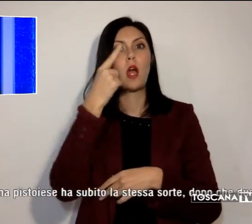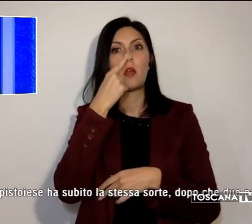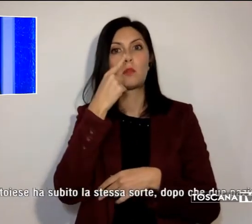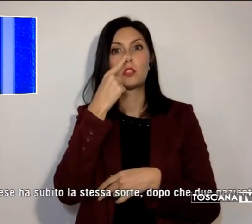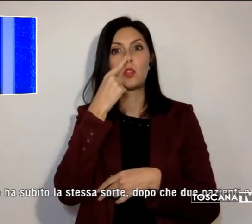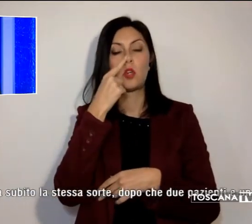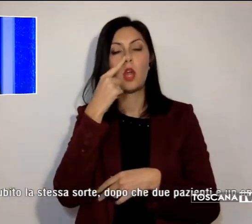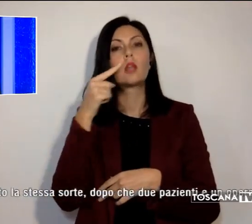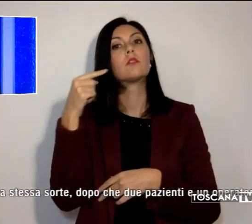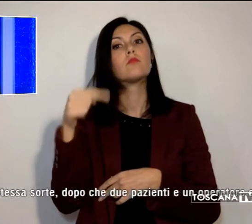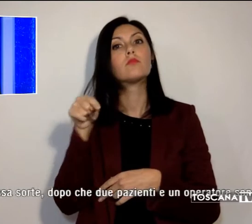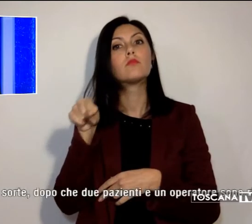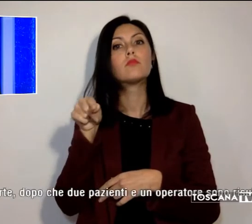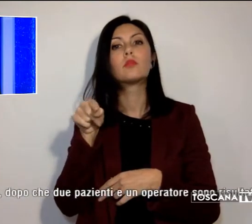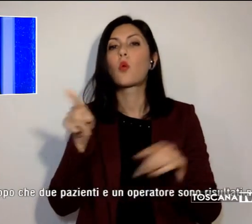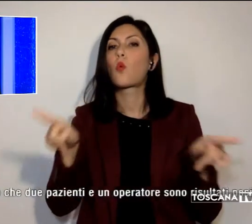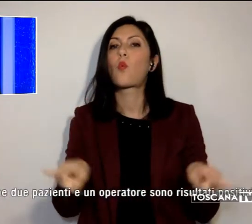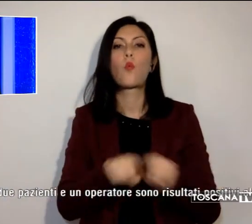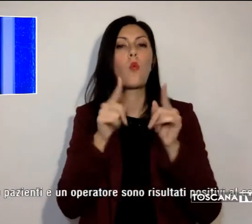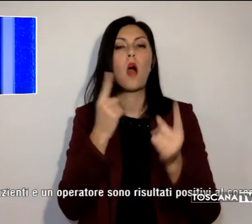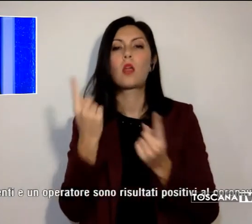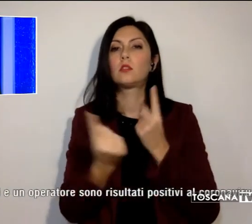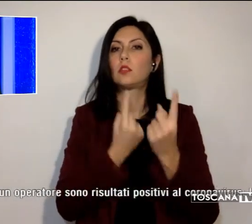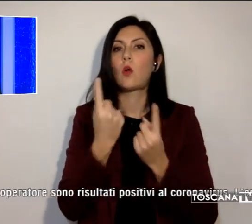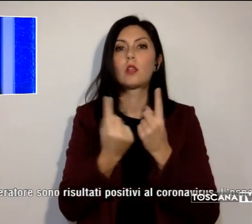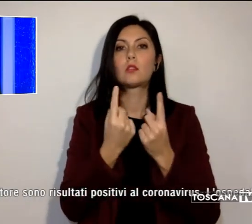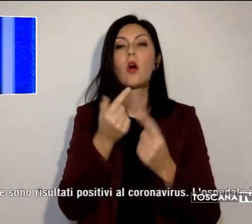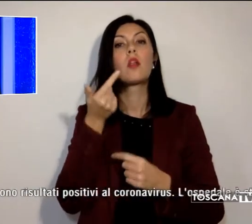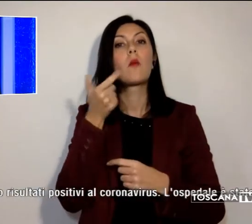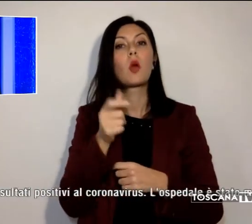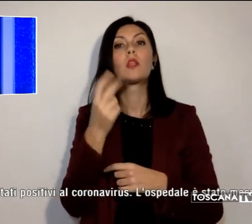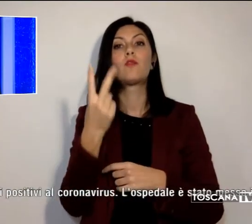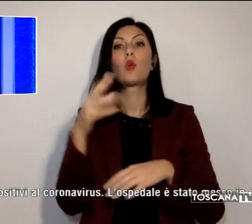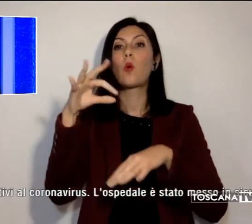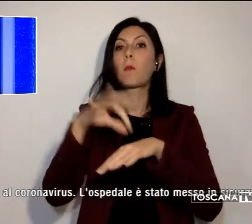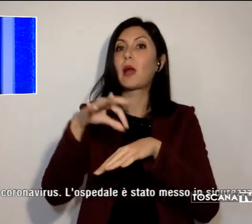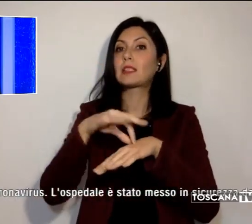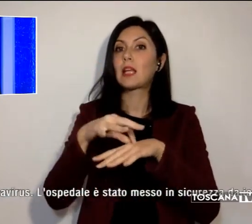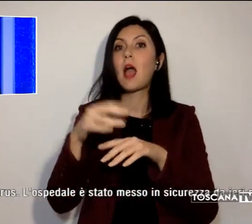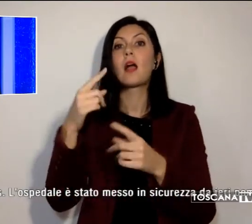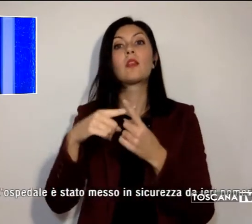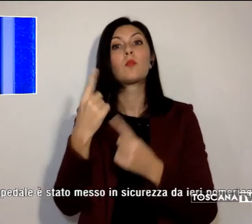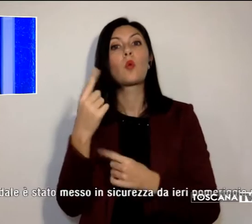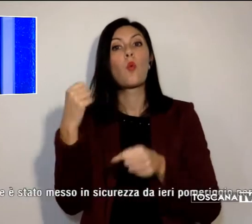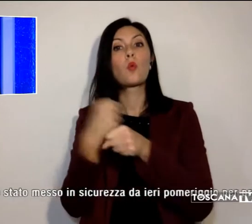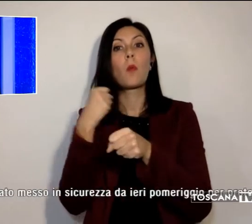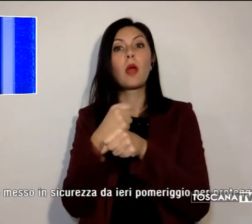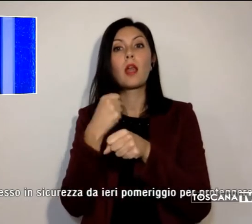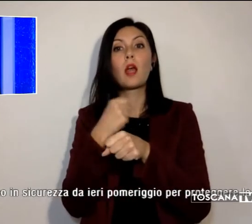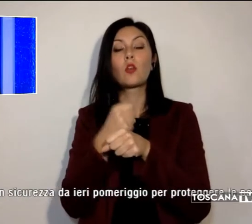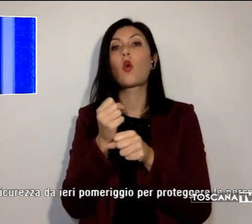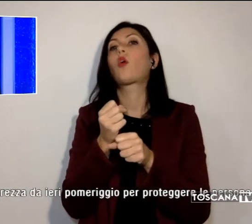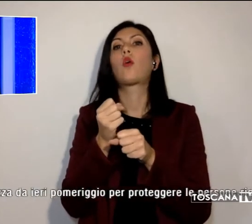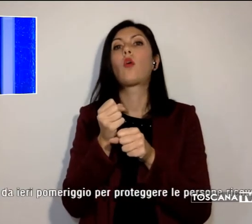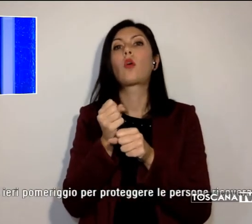ha subito la stessa sorte, dopo che due pazienti e un operatore sono risultati positivi